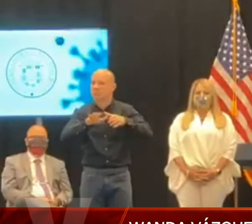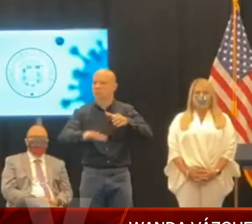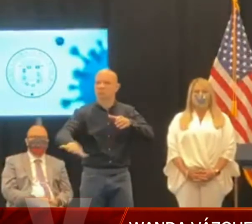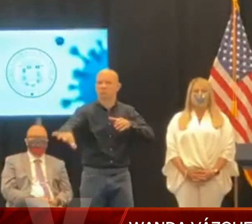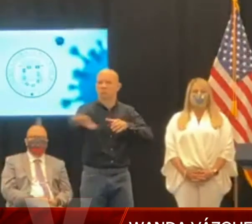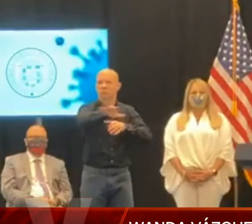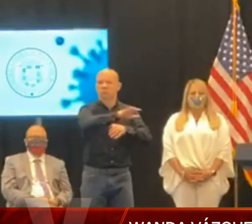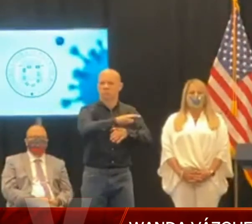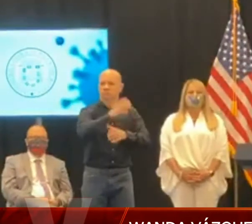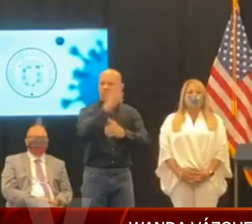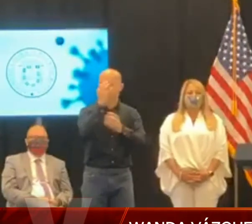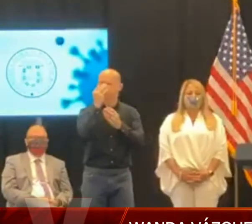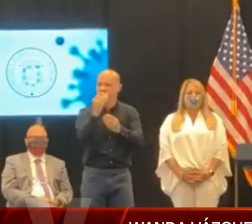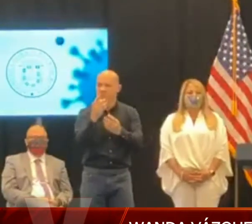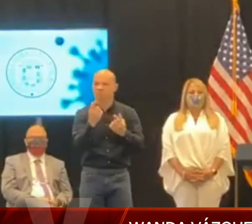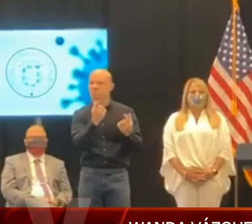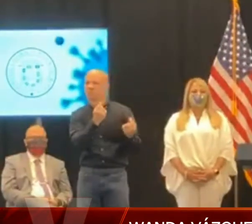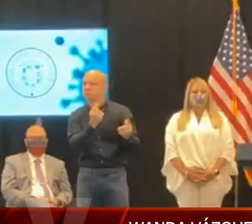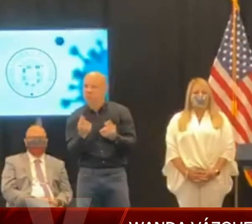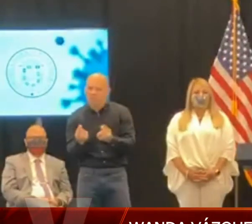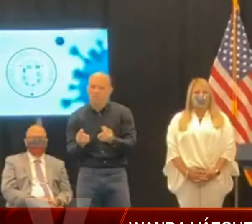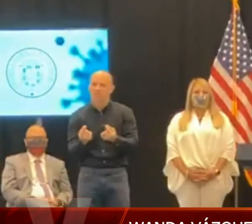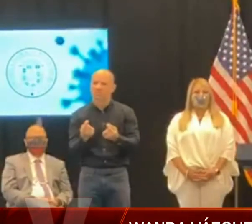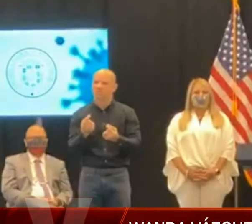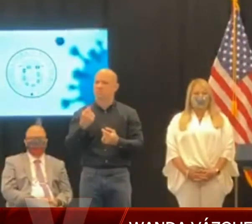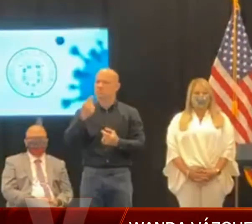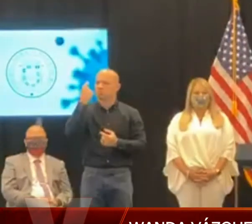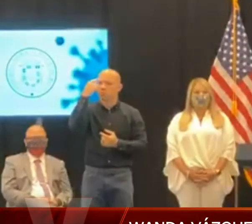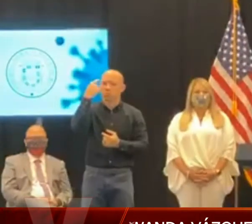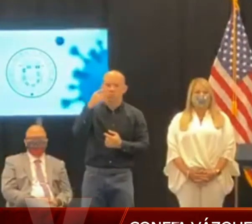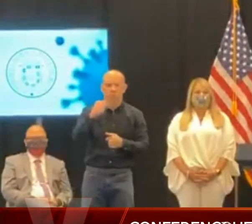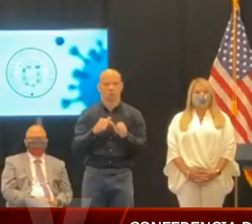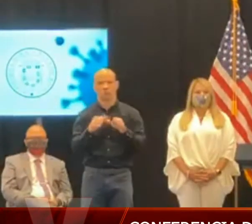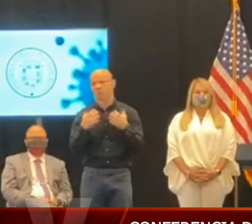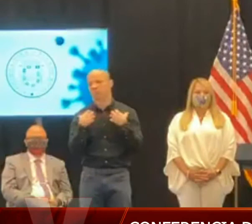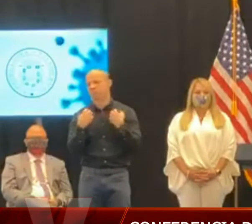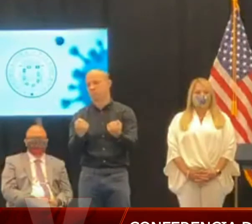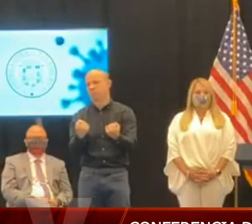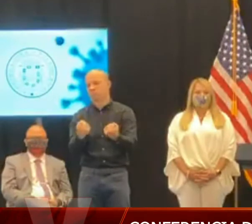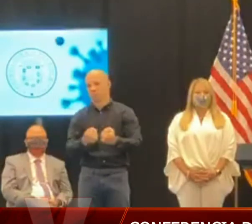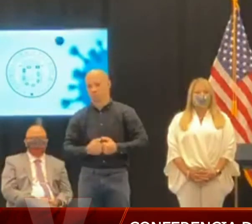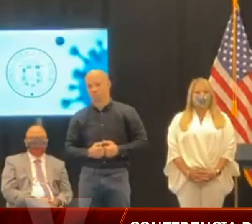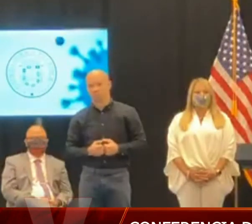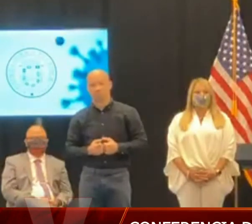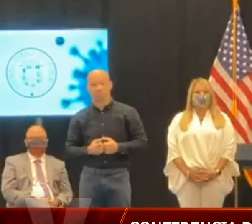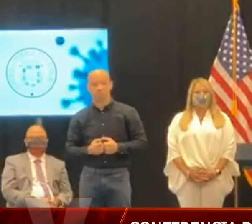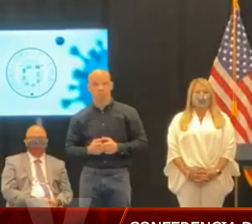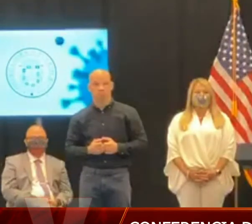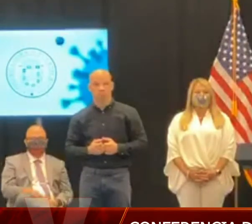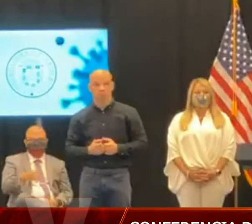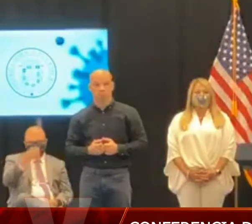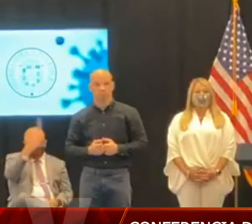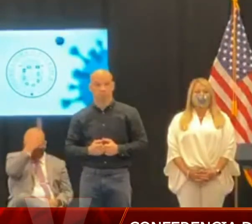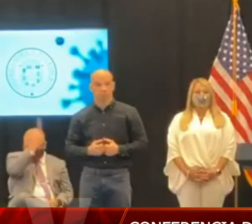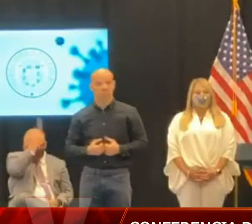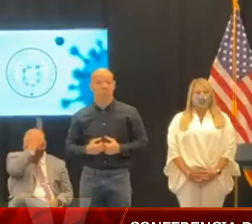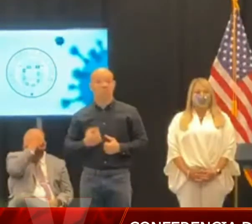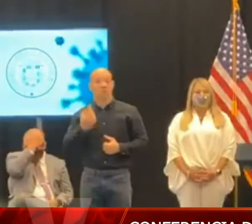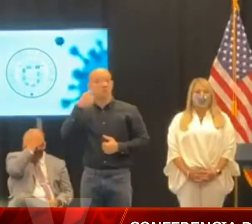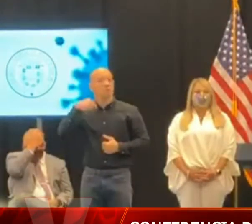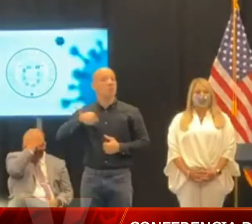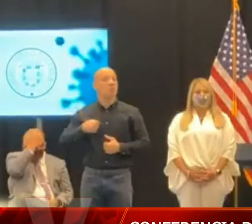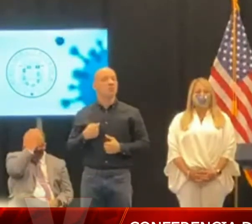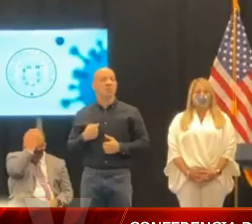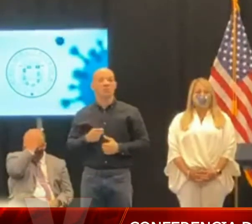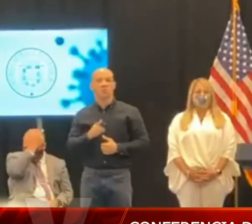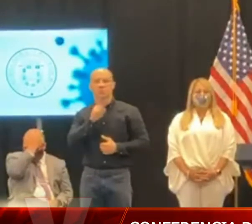responder y tomar decisiones en bienestar de la salud de todos los puertorriqueños. Para mí, esto ha sido una gran